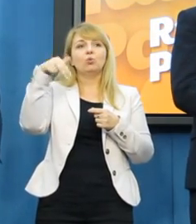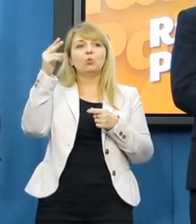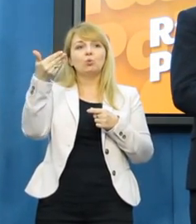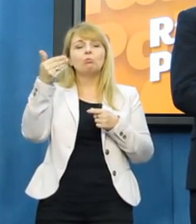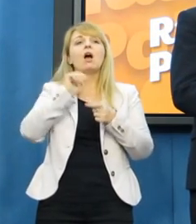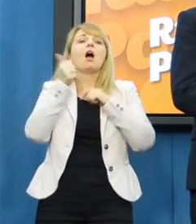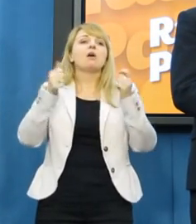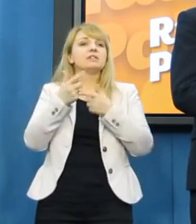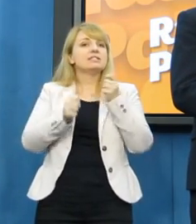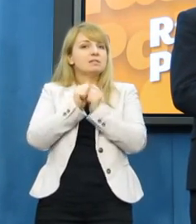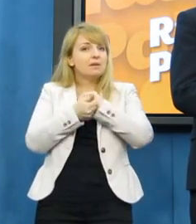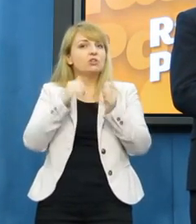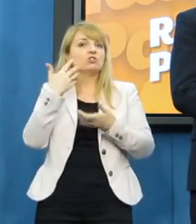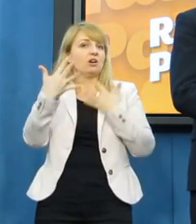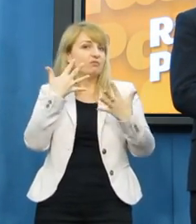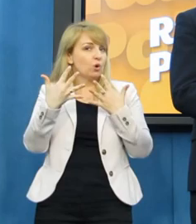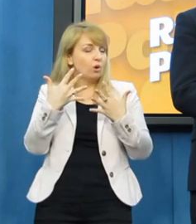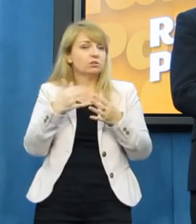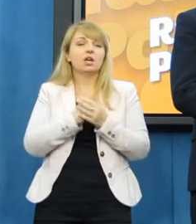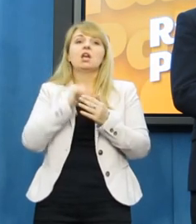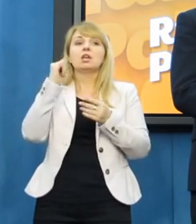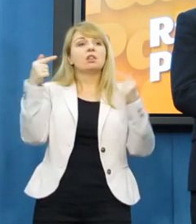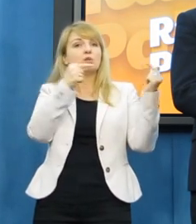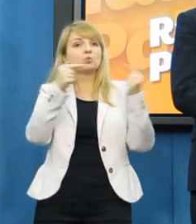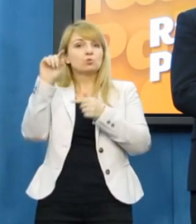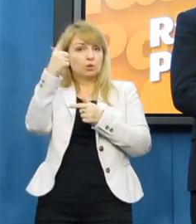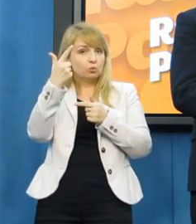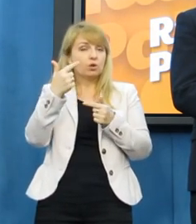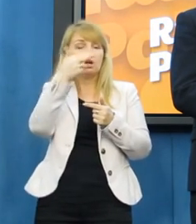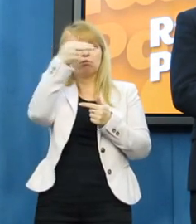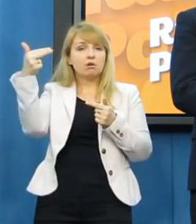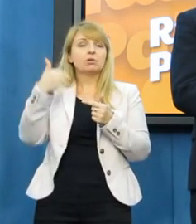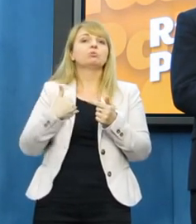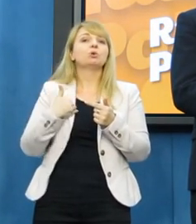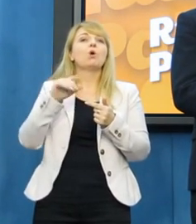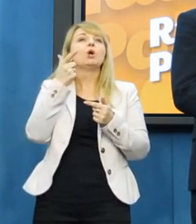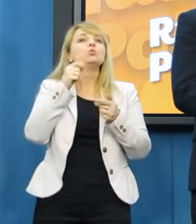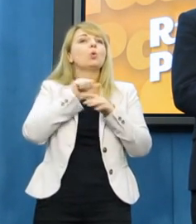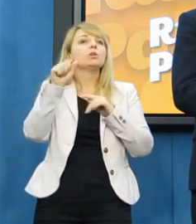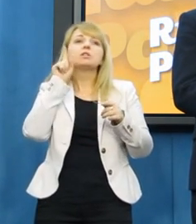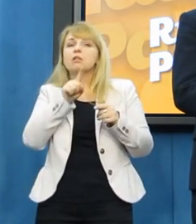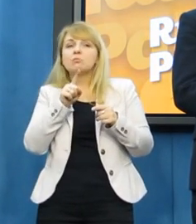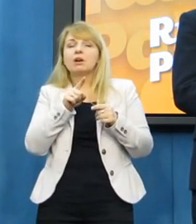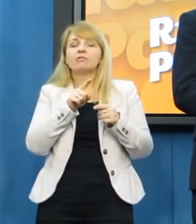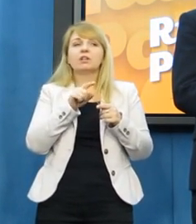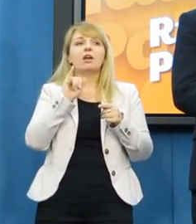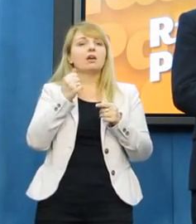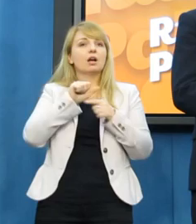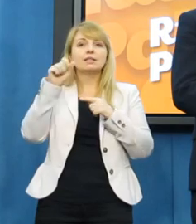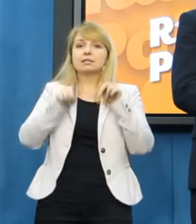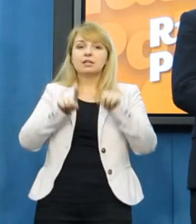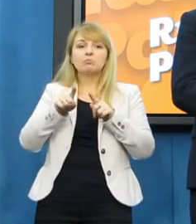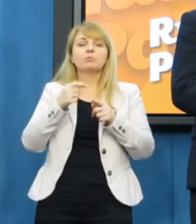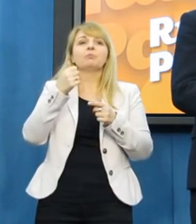tej kwestii to po pierwsze, a po drugie dyskutowaliśmy o tym, czym naprawdę, jaka jest naprawdę